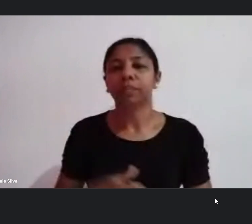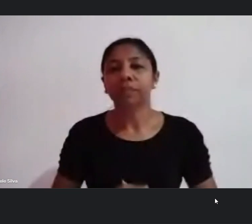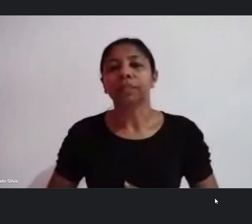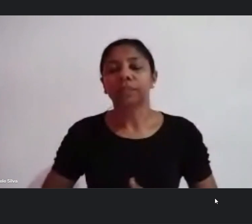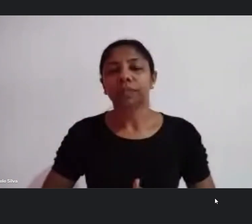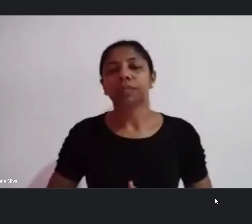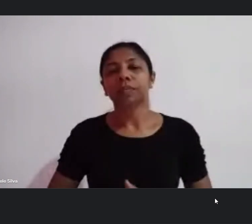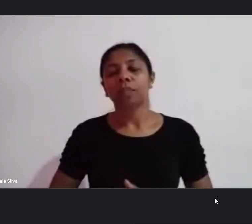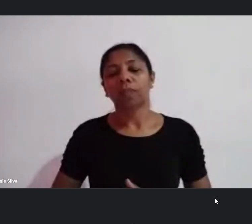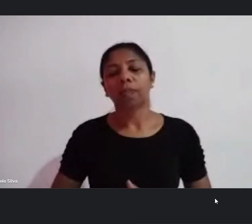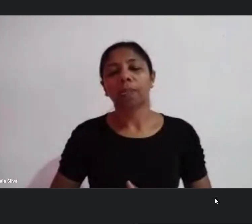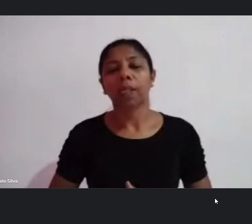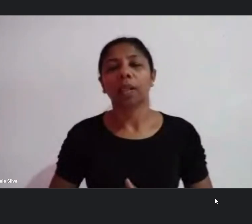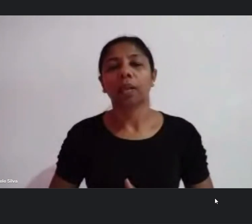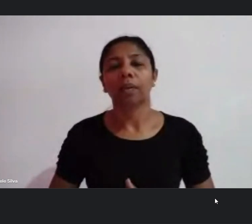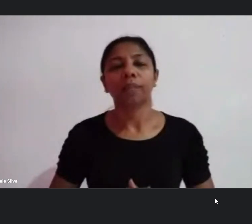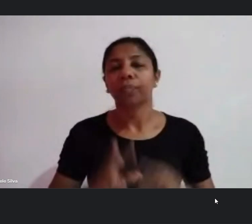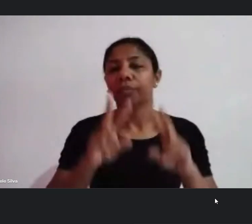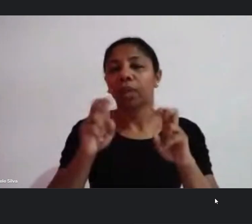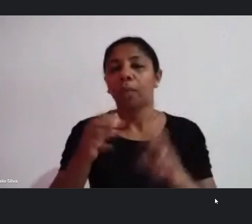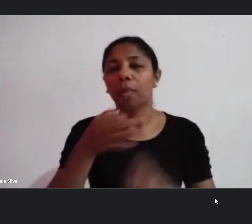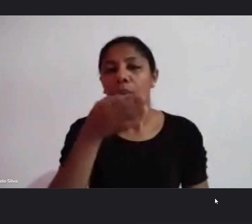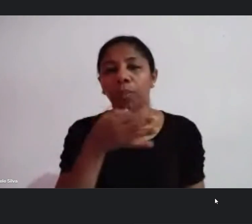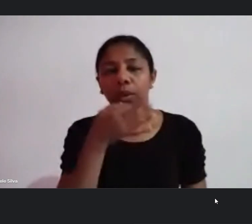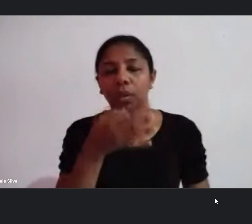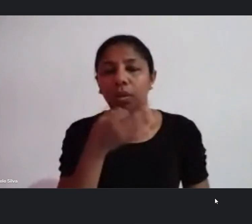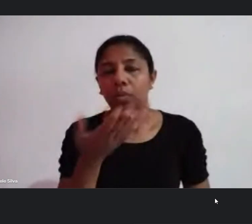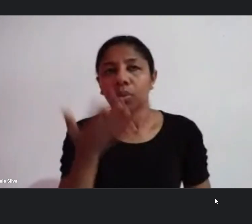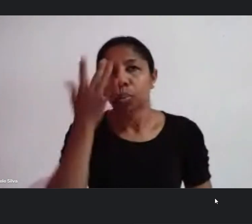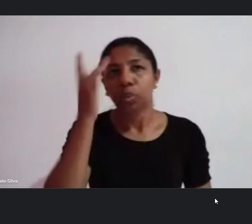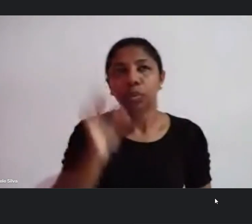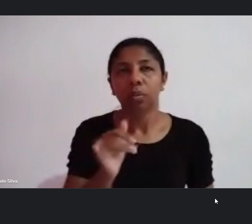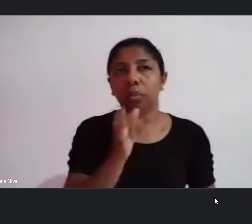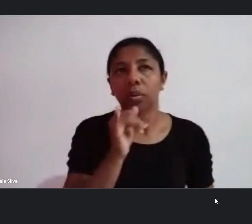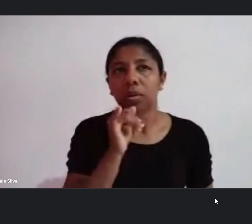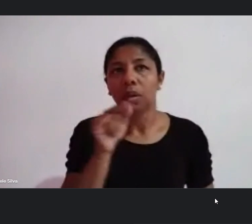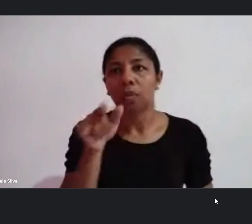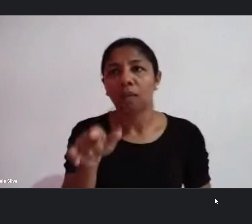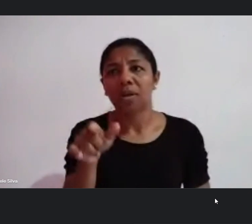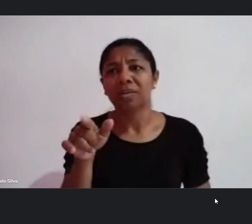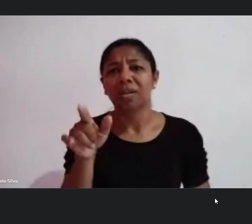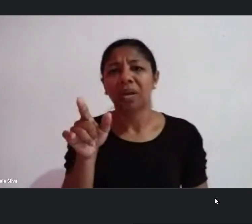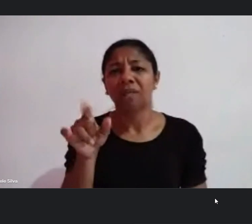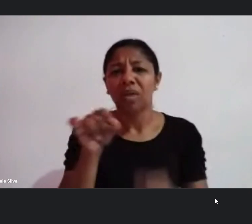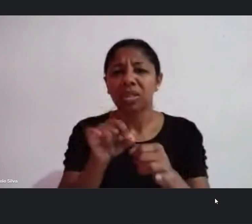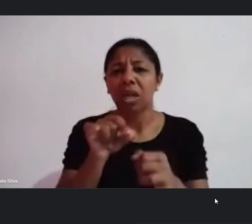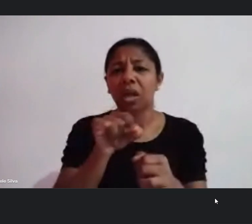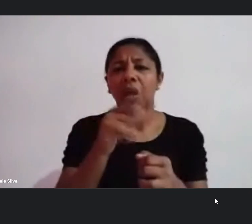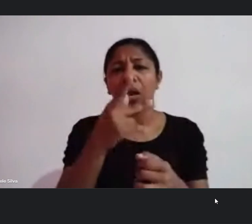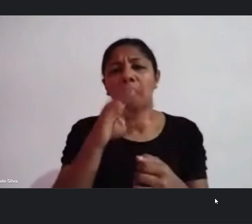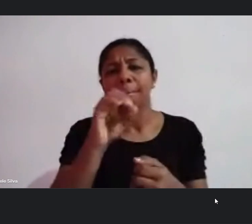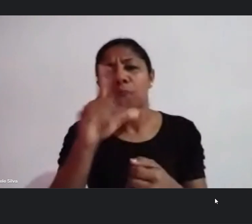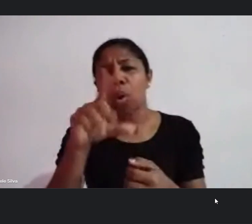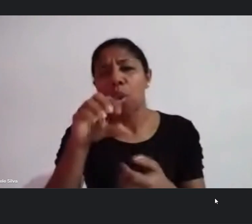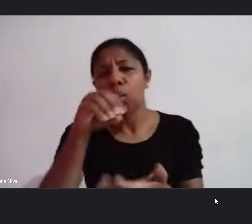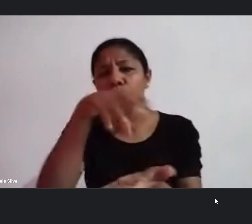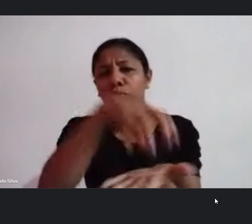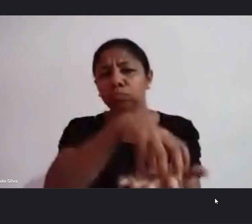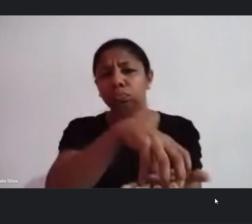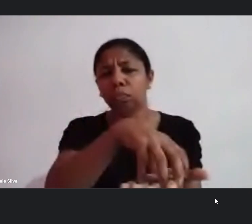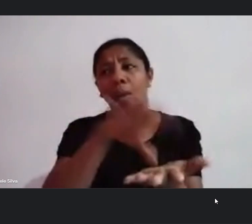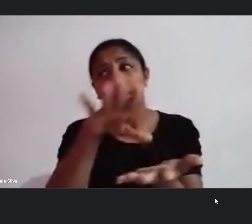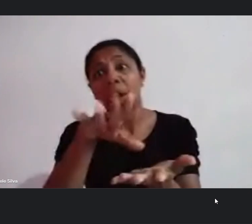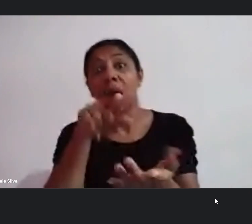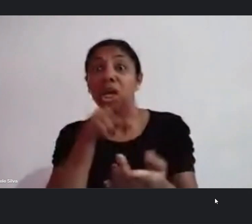em relação a sua sugestão e aí eu não sei se por exemplo seria fazer polo mas a gente está falando em circulação em festival